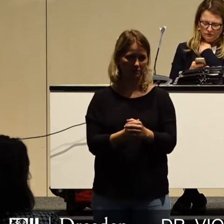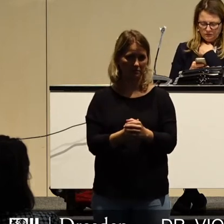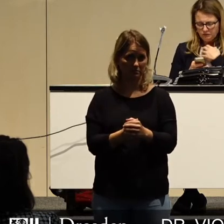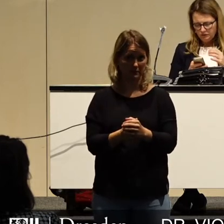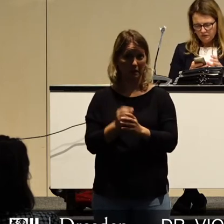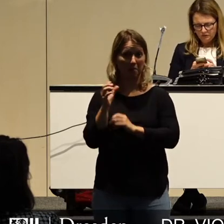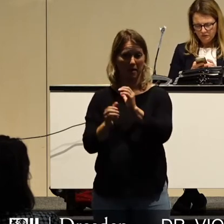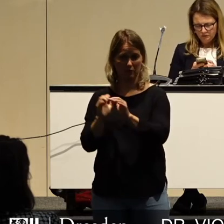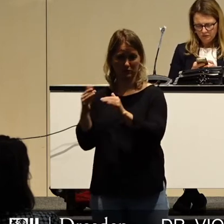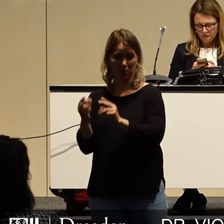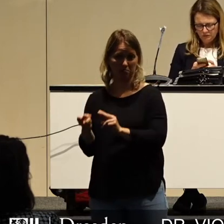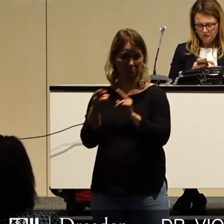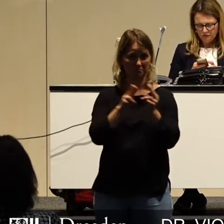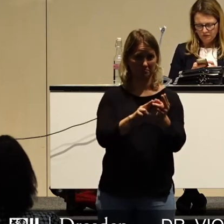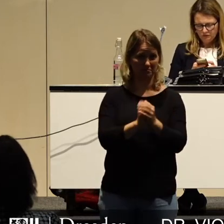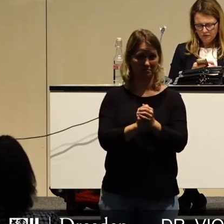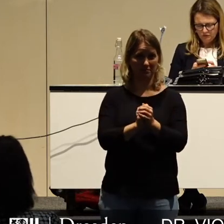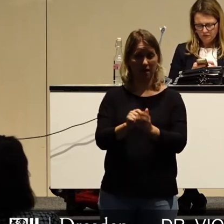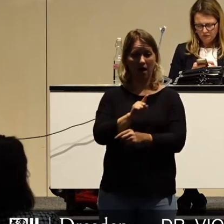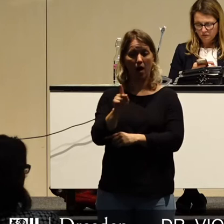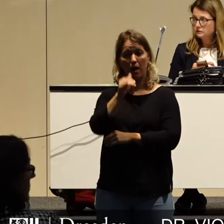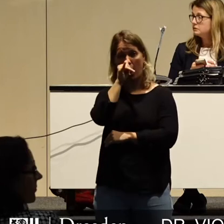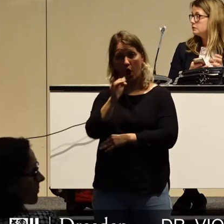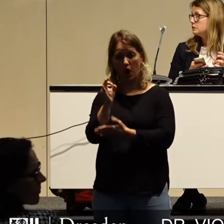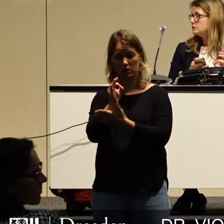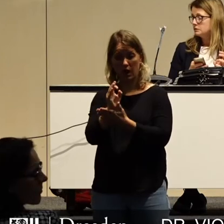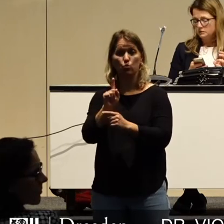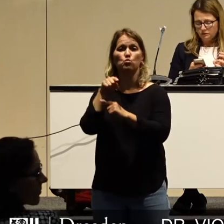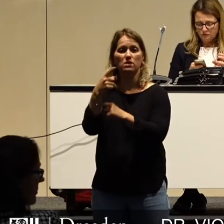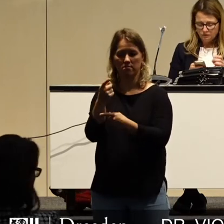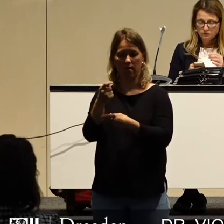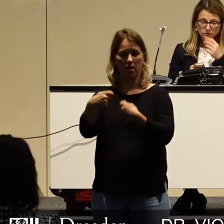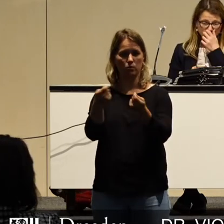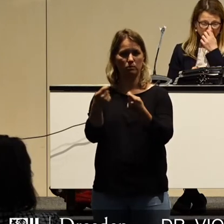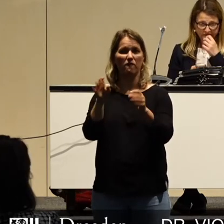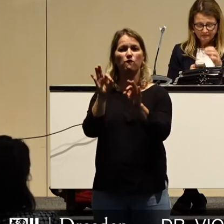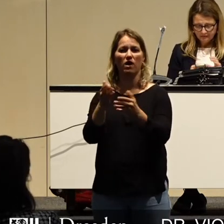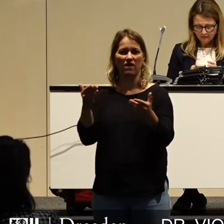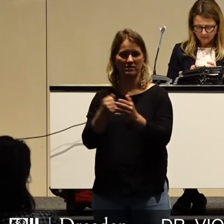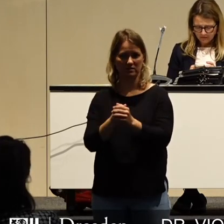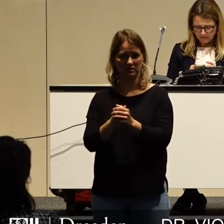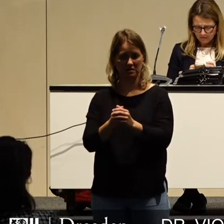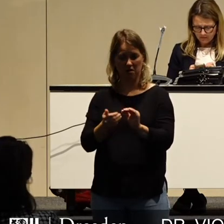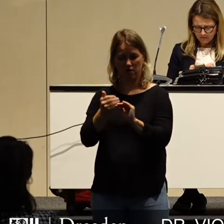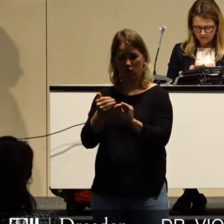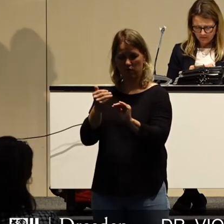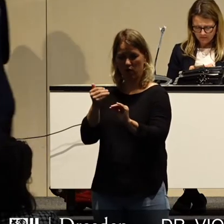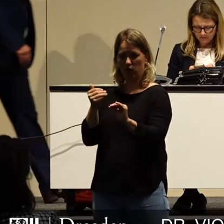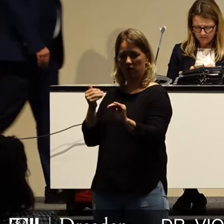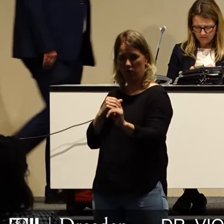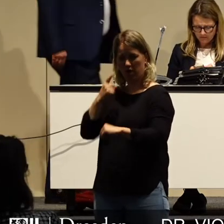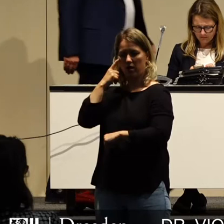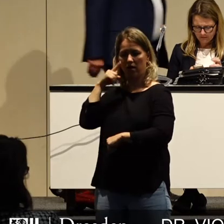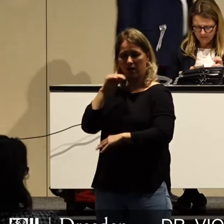Sie, für was das Mädchen seine goldenen Sterntaler danach wohl ausgab? Der Vorgeschichte zu urteilen für viel Gutes,